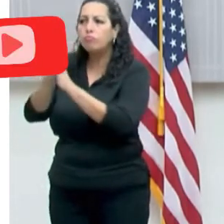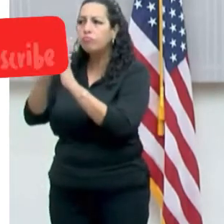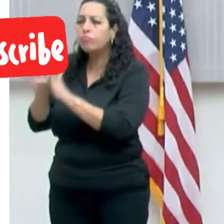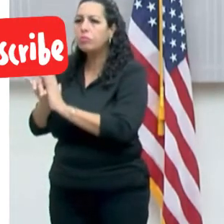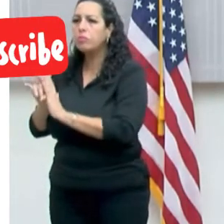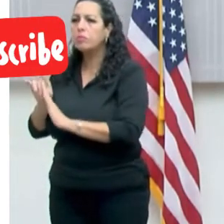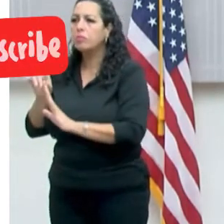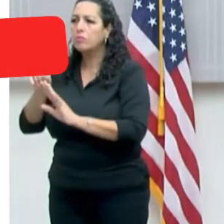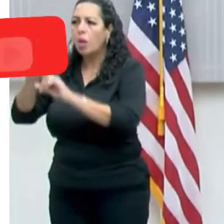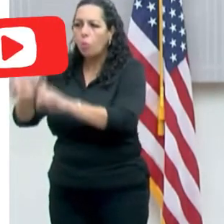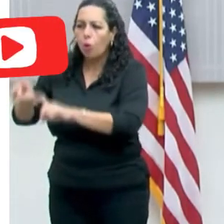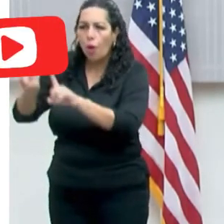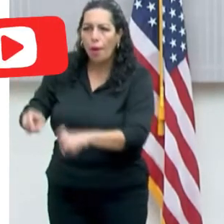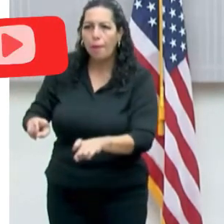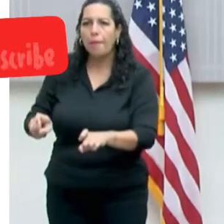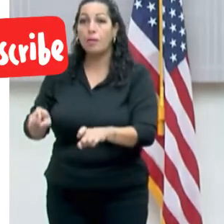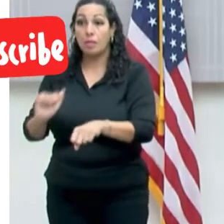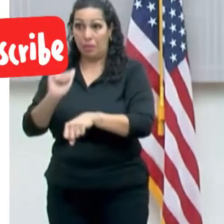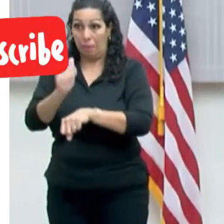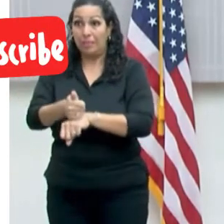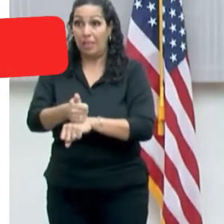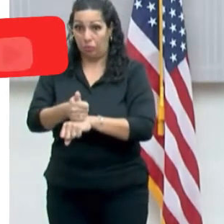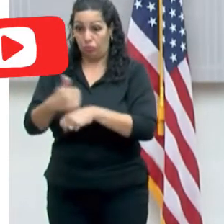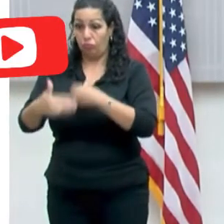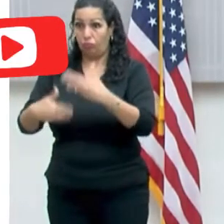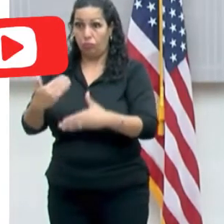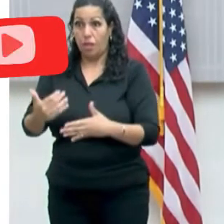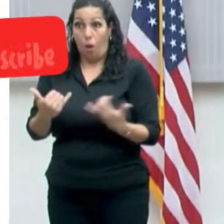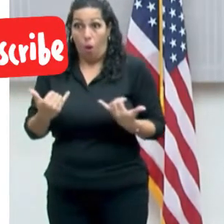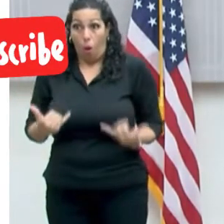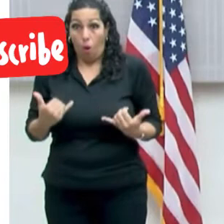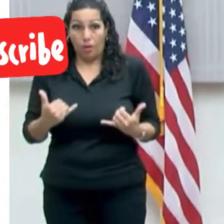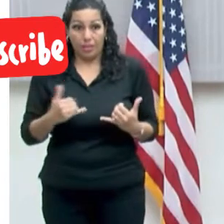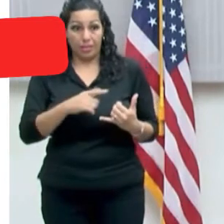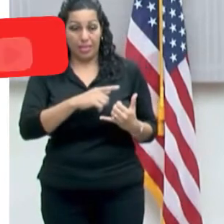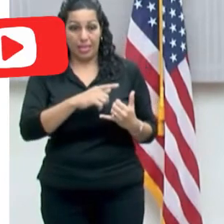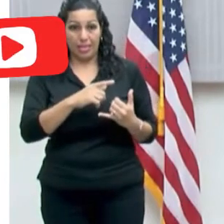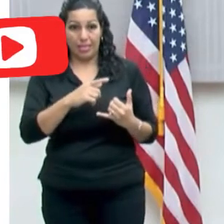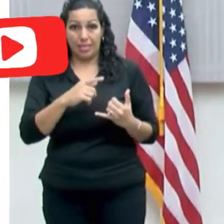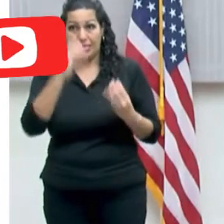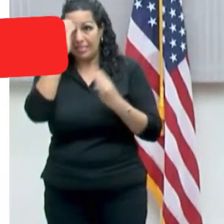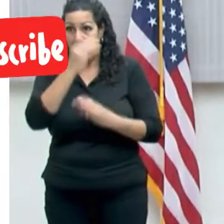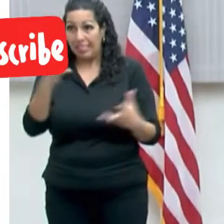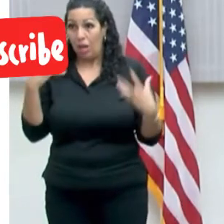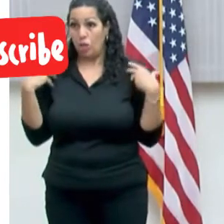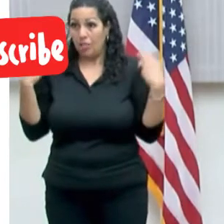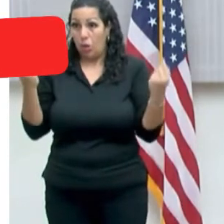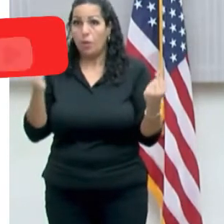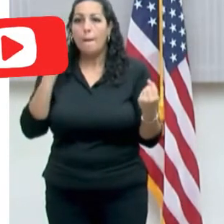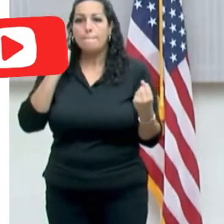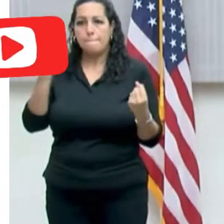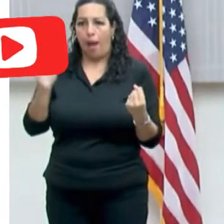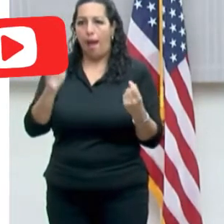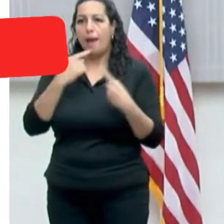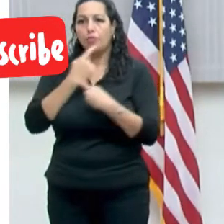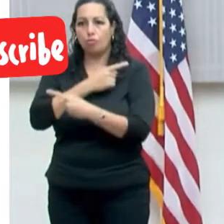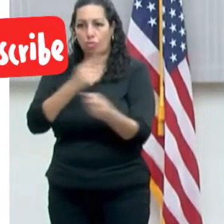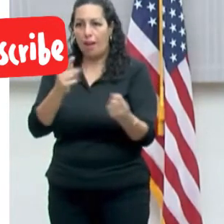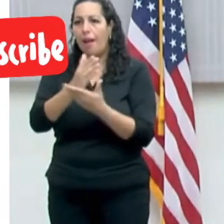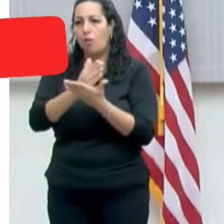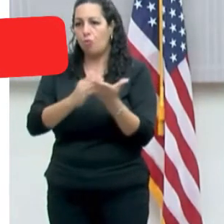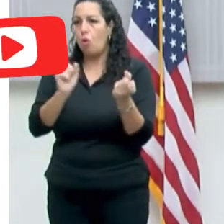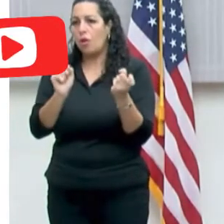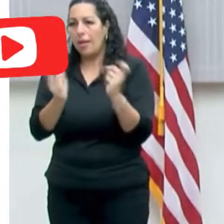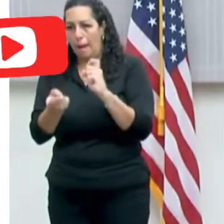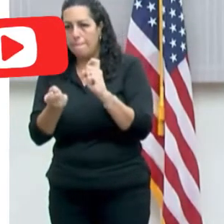se está implantando el protocolo. En el día de hoy el Secretario de Salud estará anunciando algunos cambios en el protocolo del